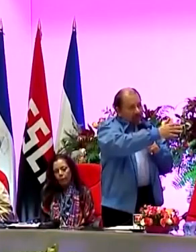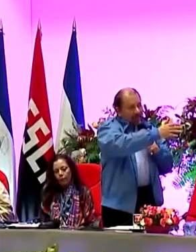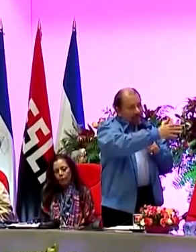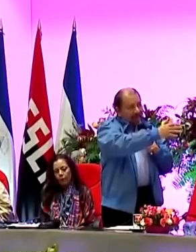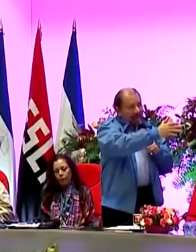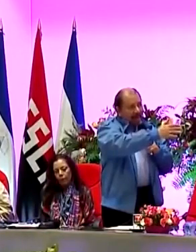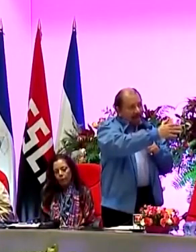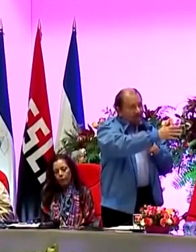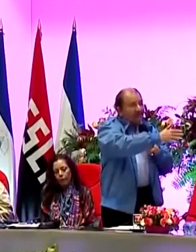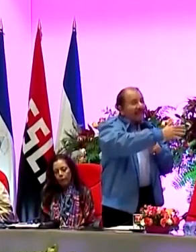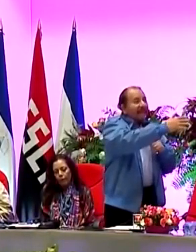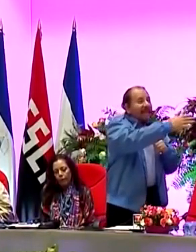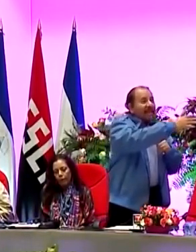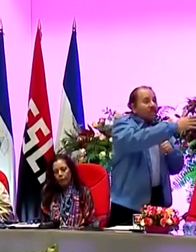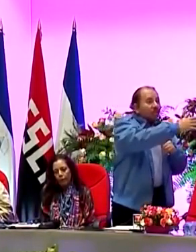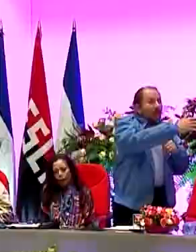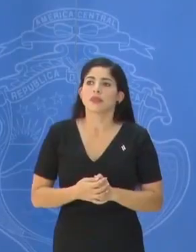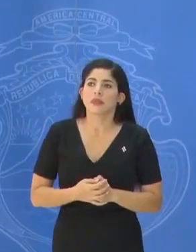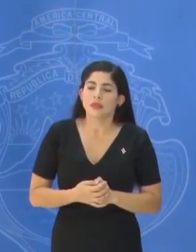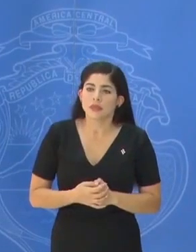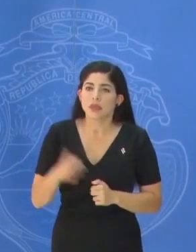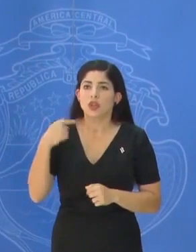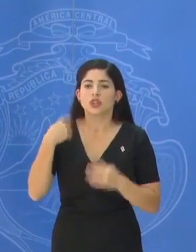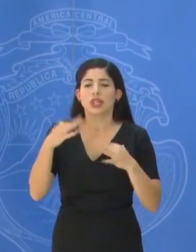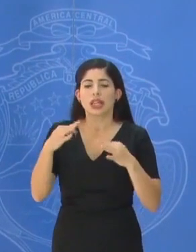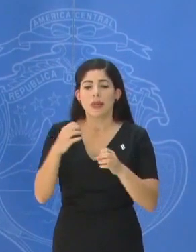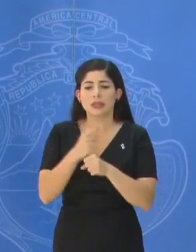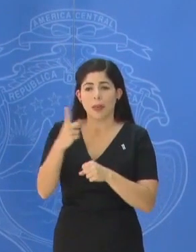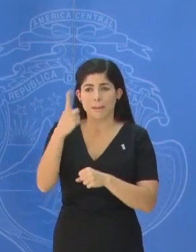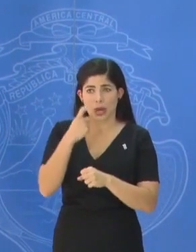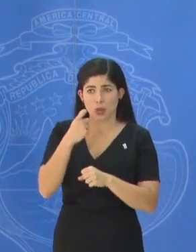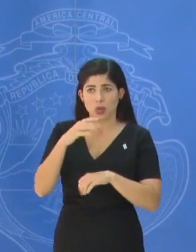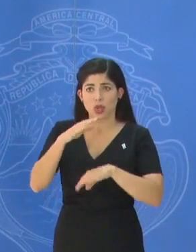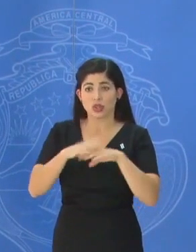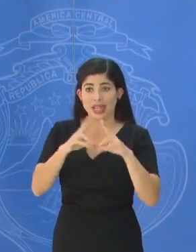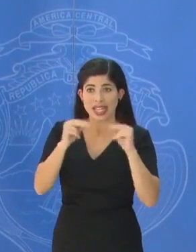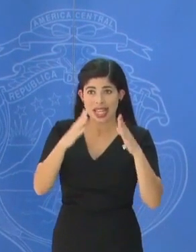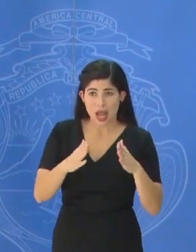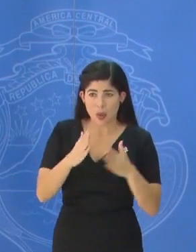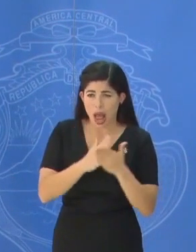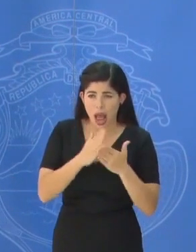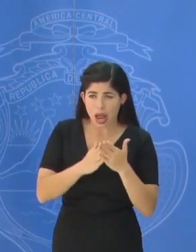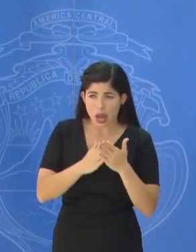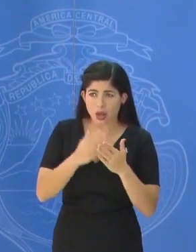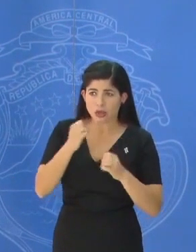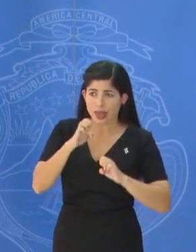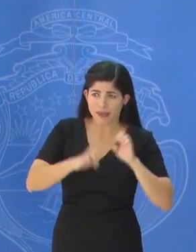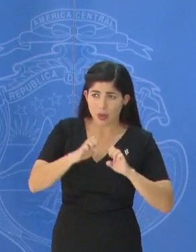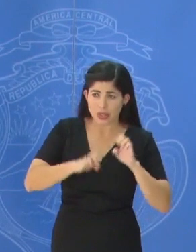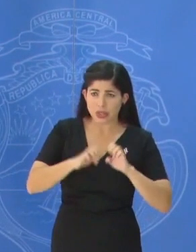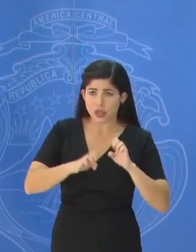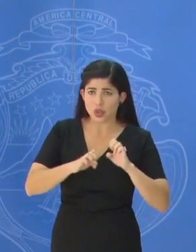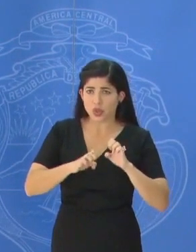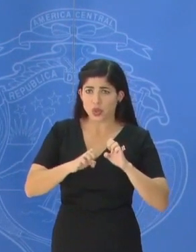Nicaragua están siendo evaluadas. Hablo de las sanciones futuras, entonces la pregunta sobre